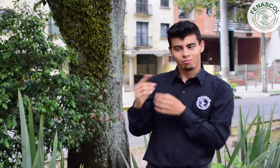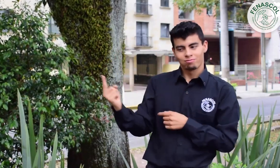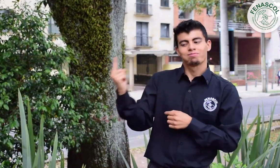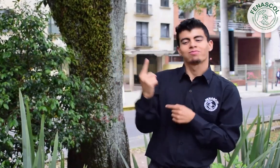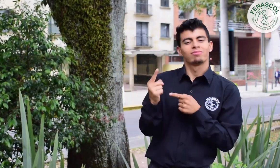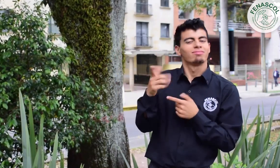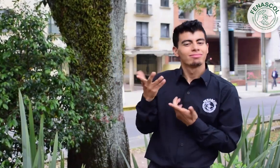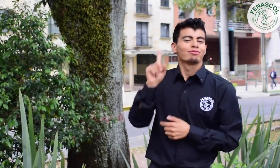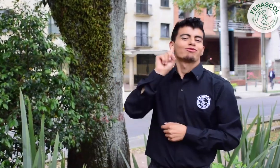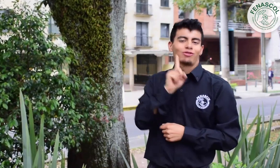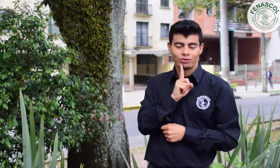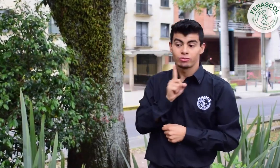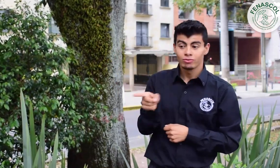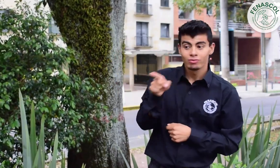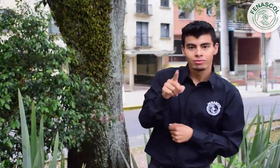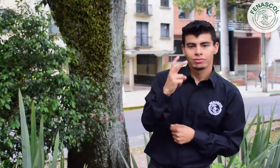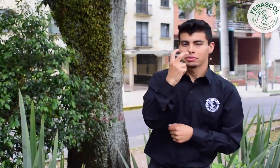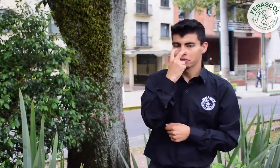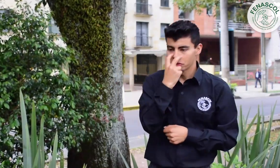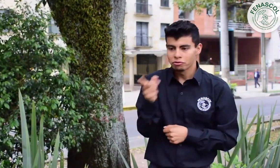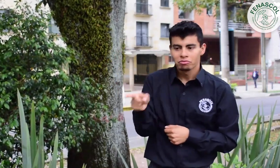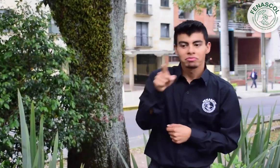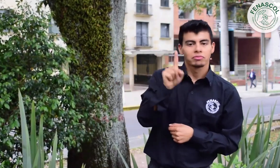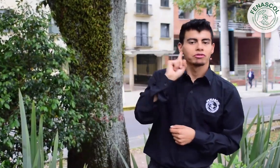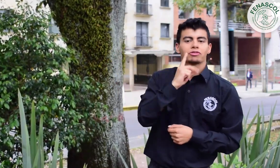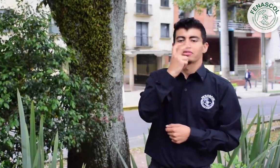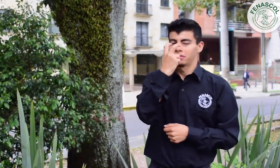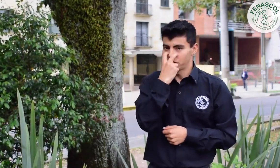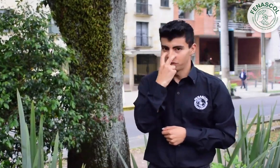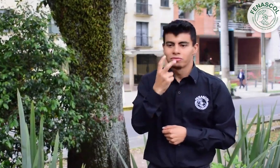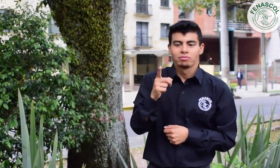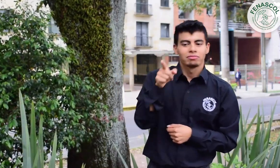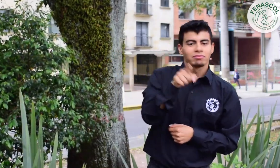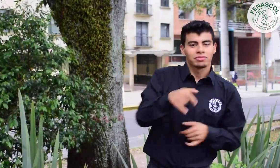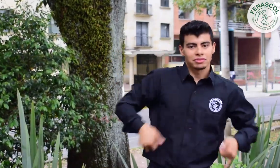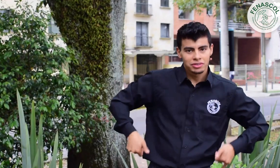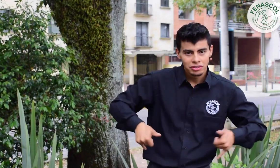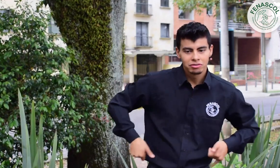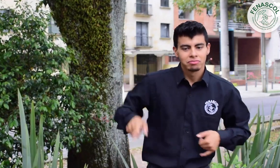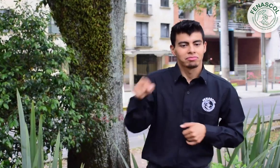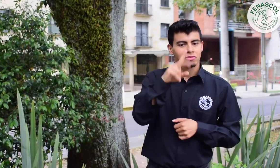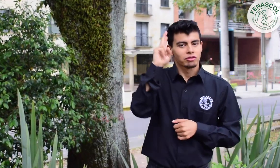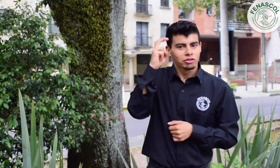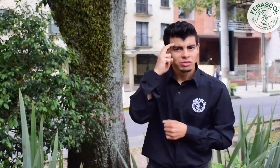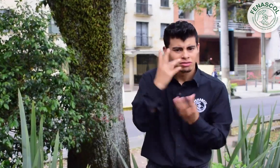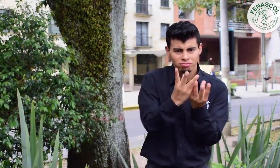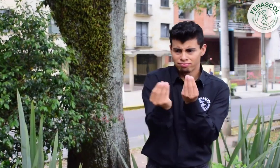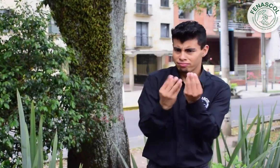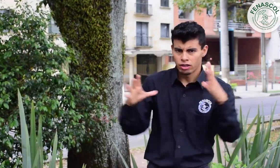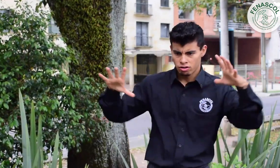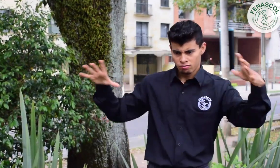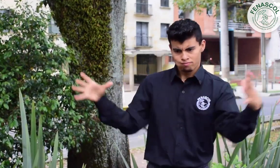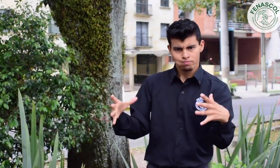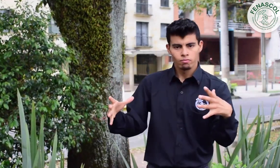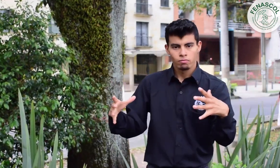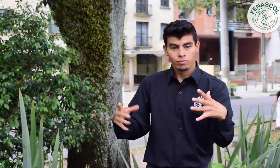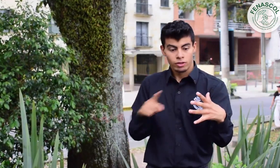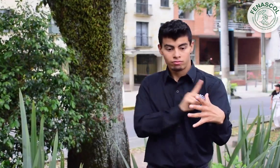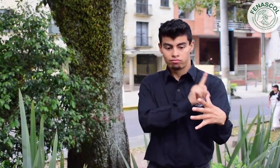sordoseguera, con discapacidad física y discapacidad cognitiva. Fueron representantes de varios grupos. A esta reunión